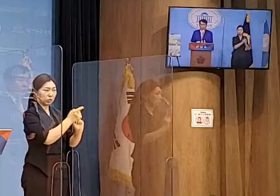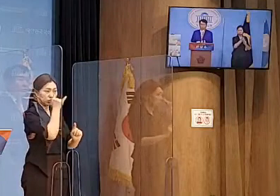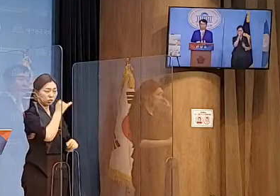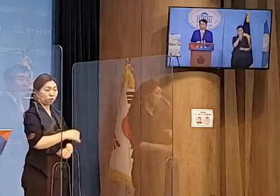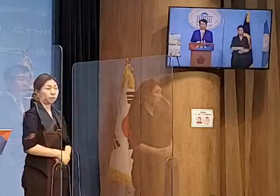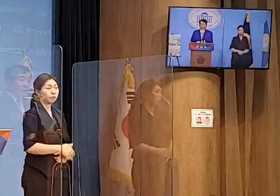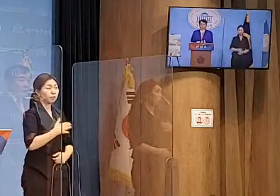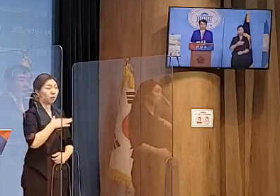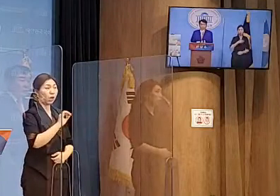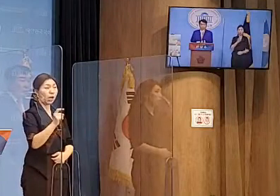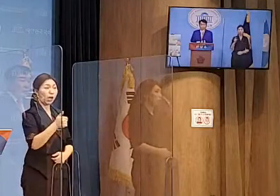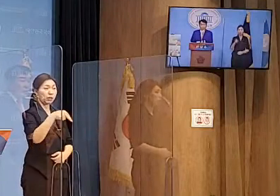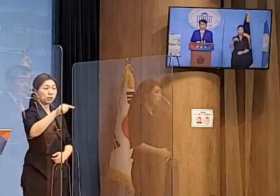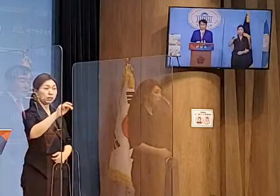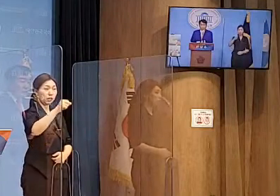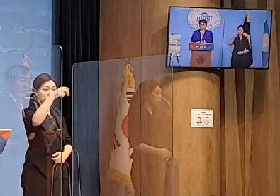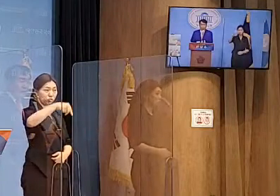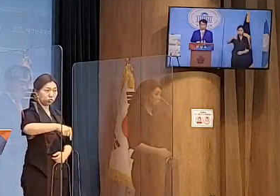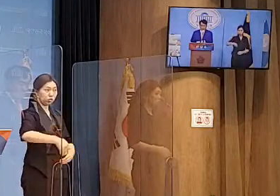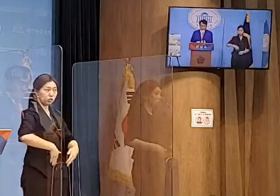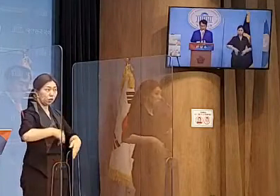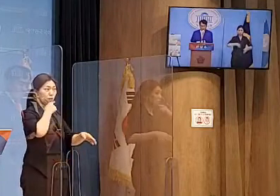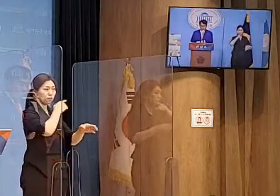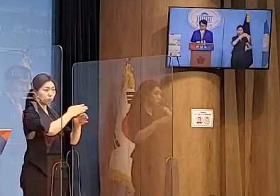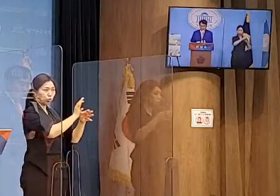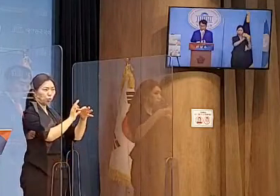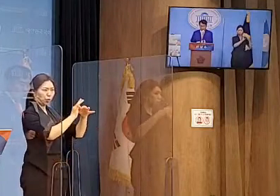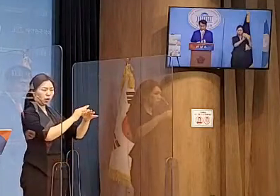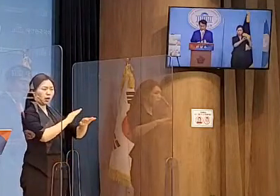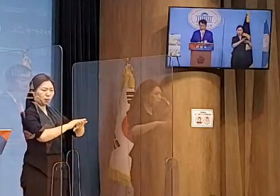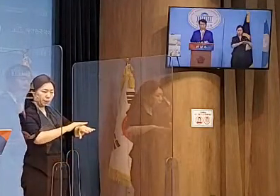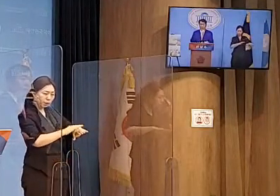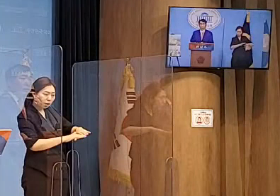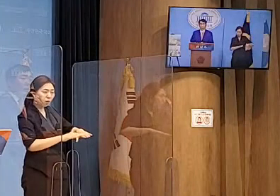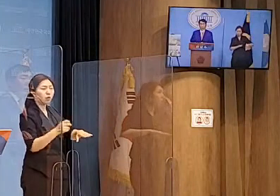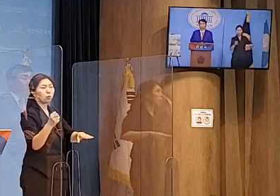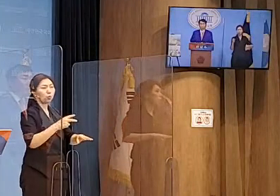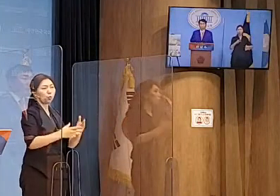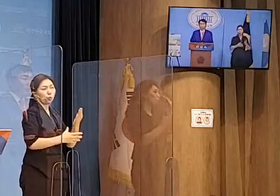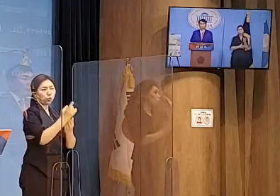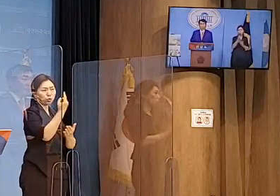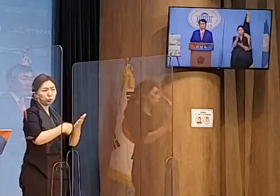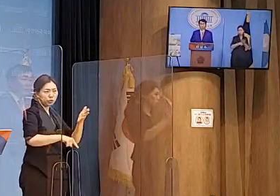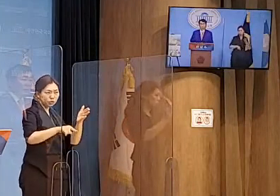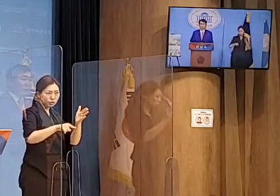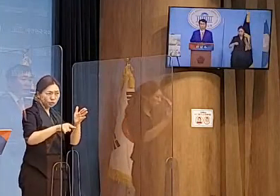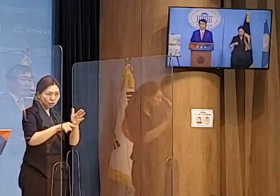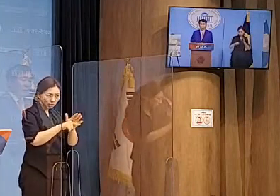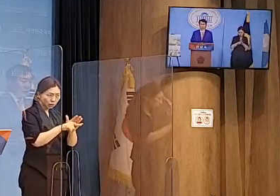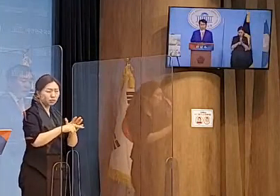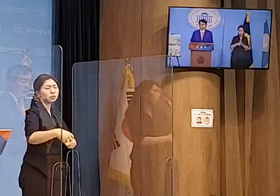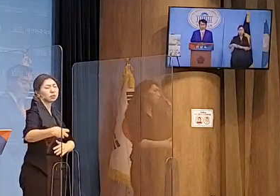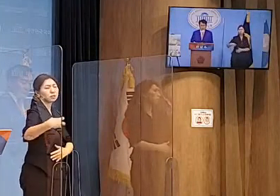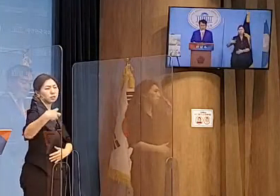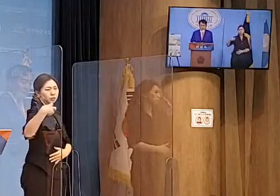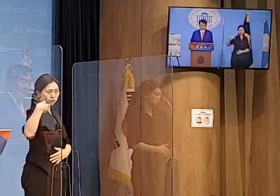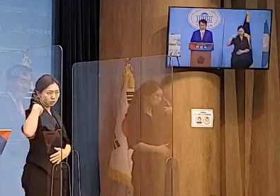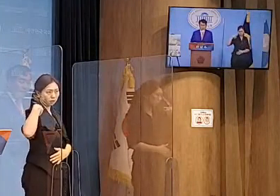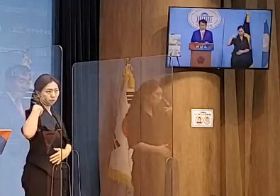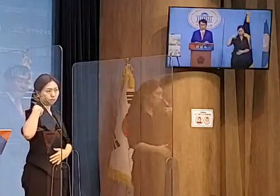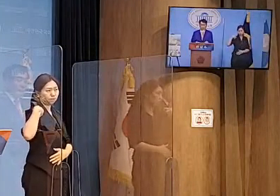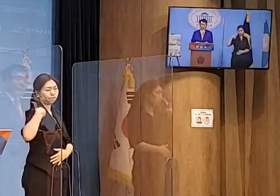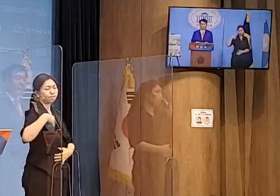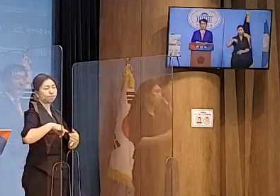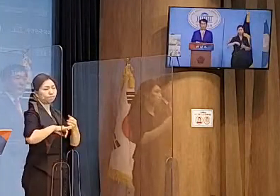저 안상수는 남북관계 개선과 통일로 가는 길에 대해 엄중한 역할을 할 것입니다.